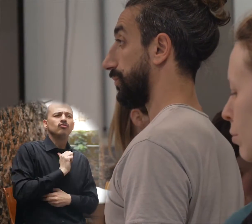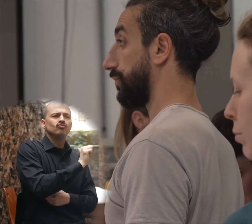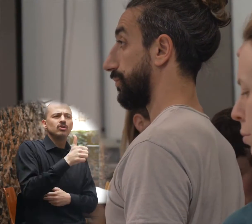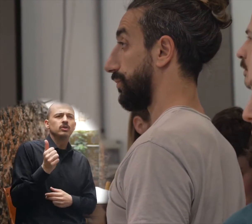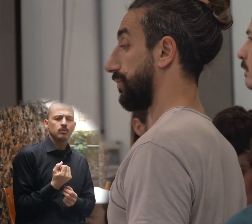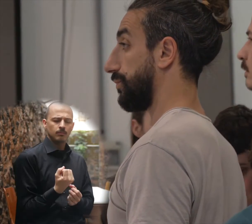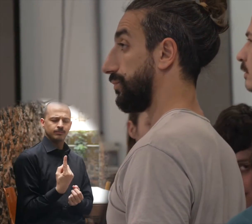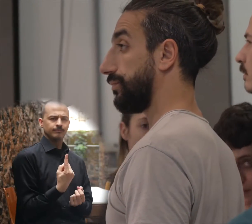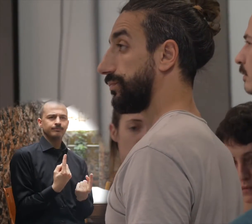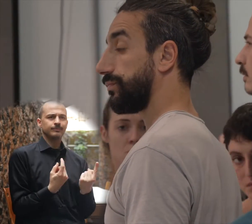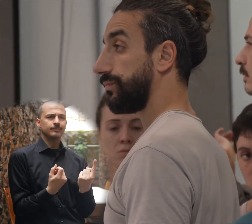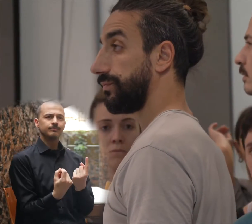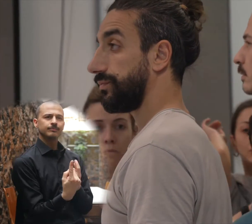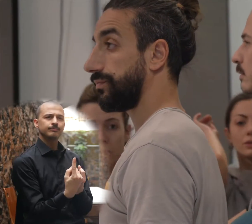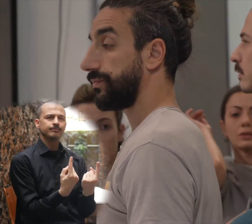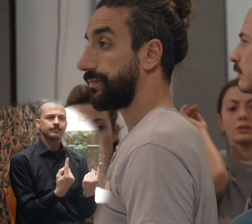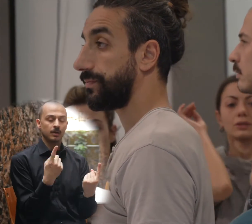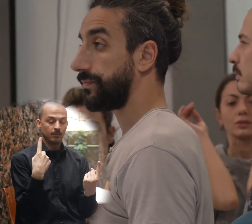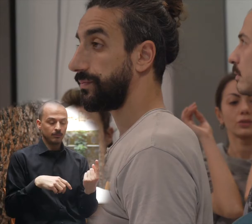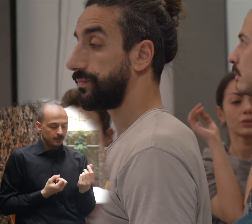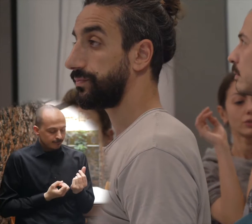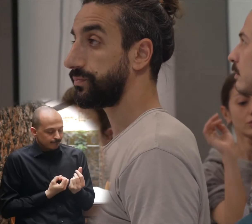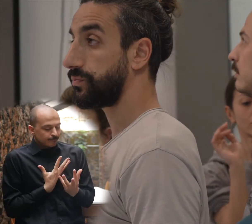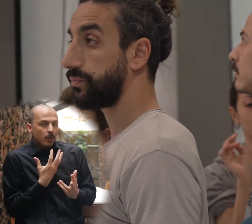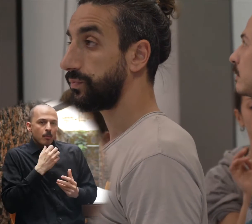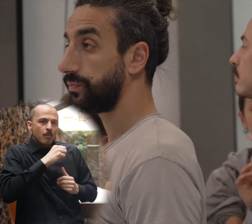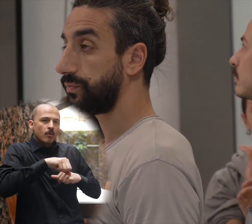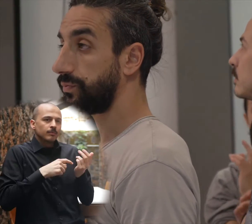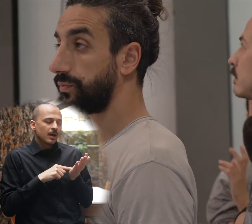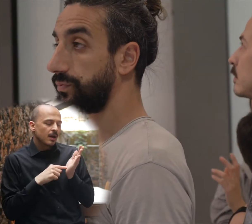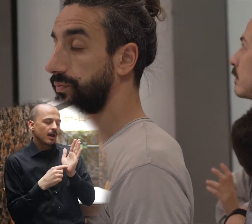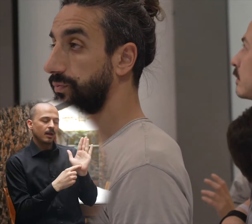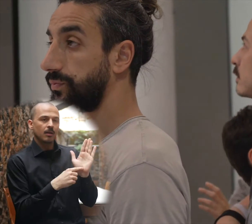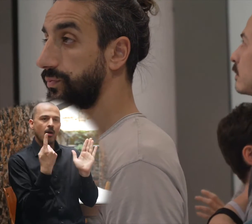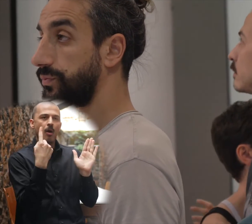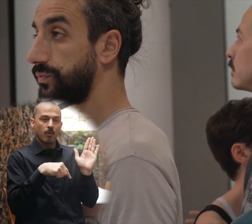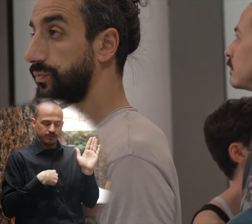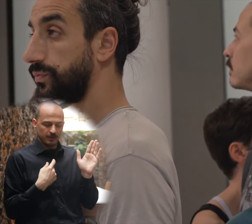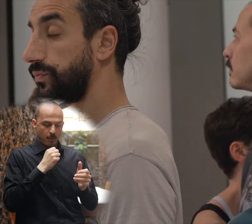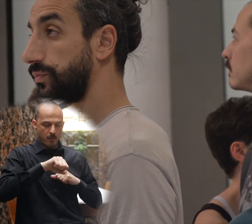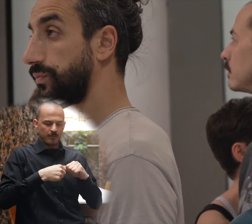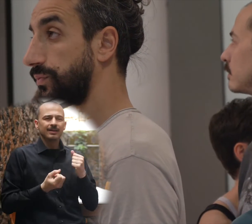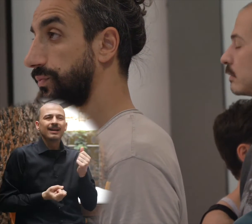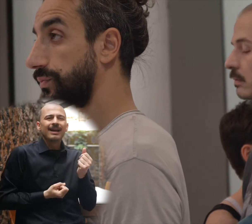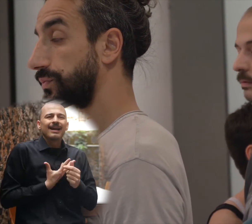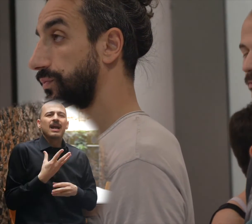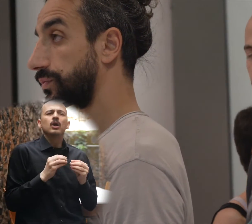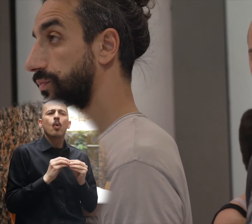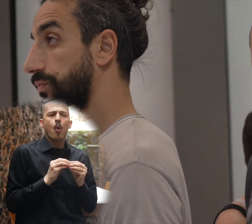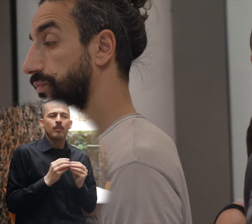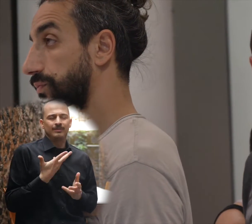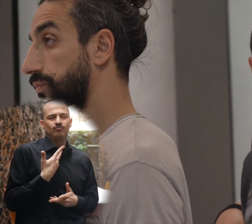emergono attraverso dei micro affioramenti Questi micro affioramenti sono stati